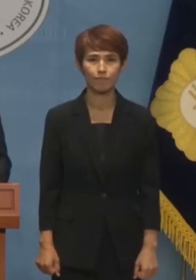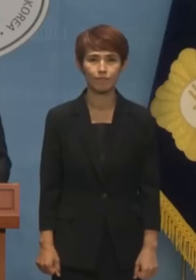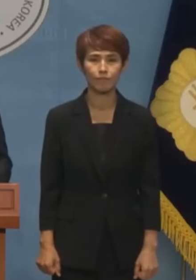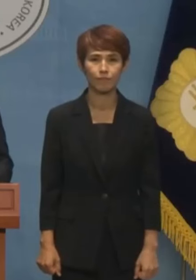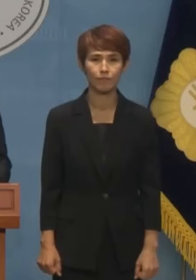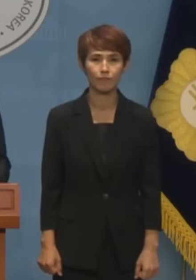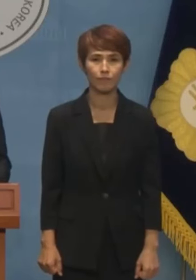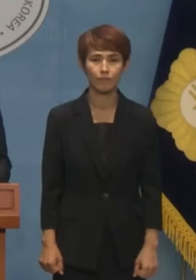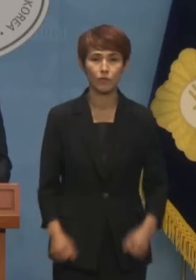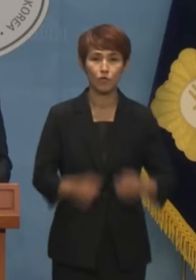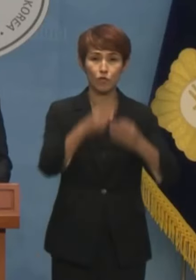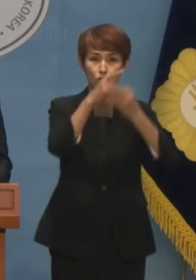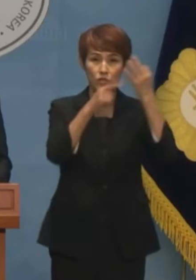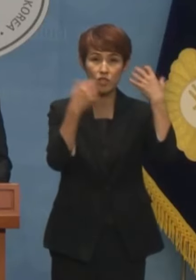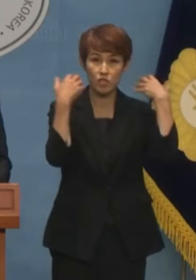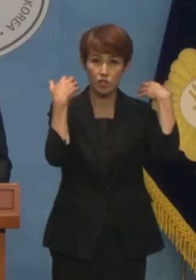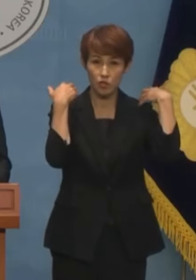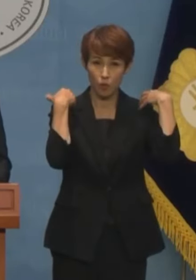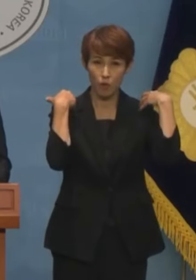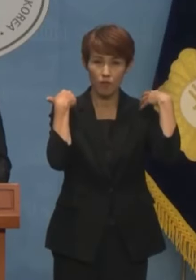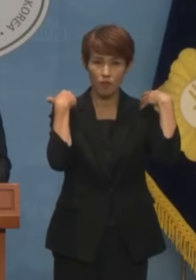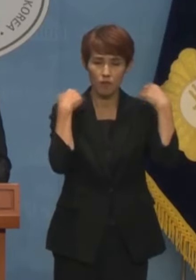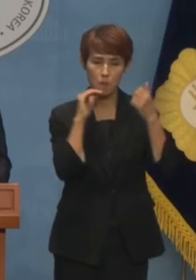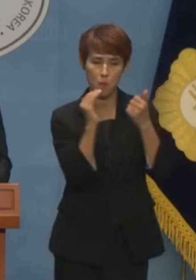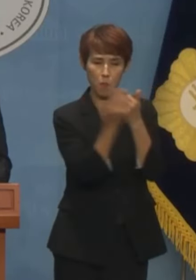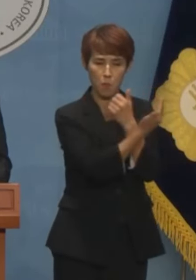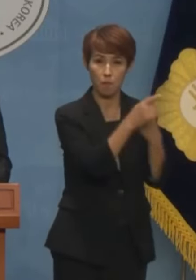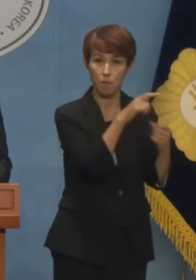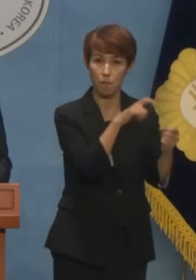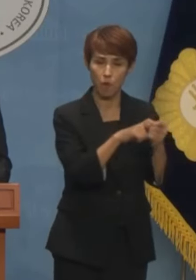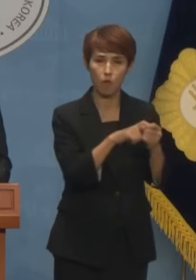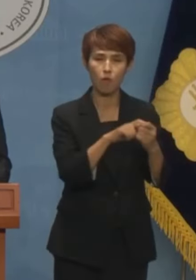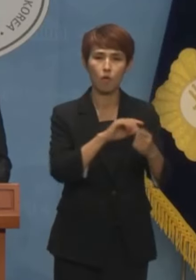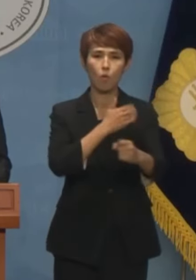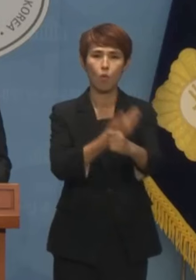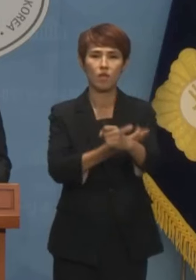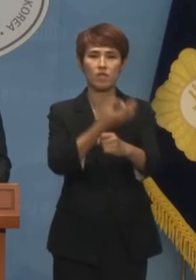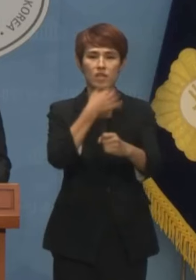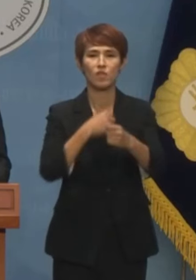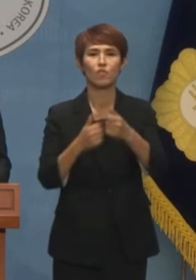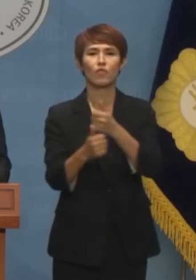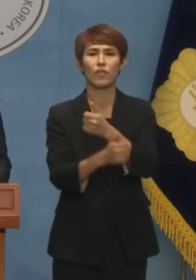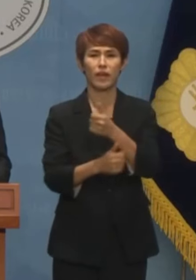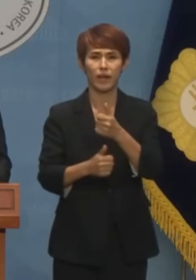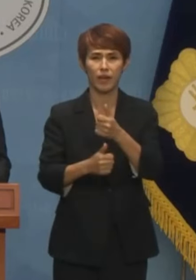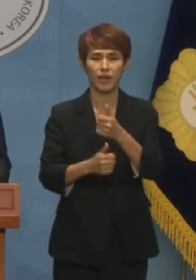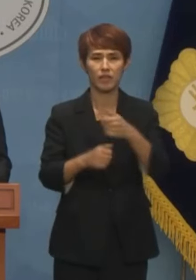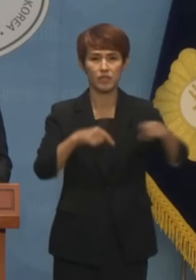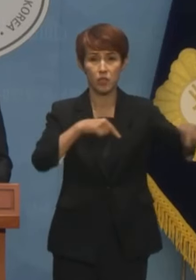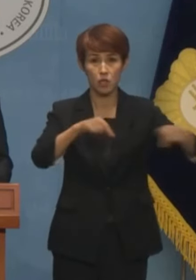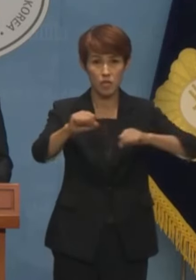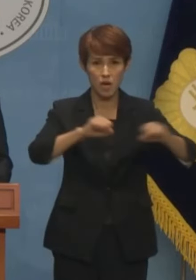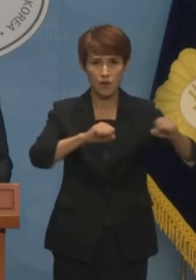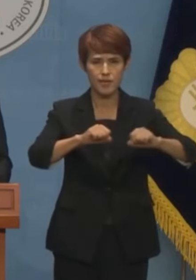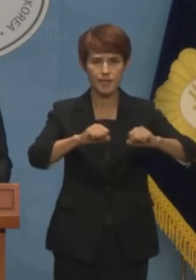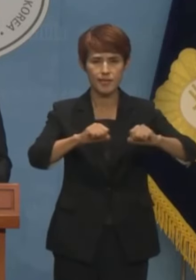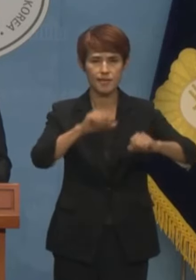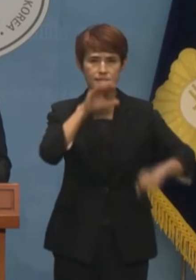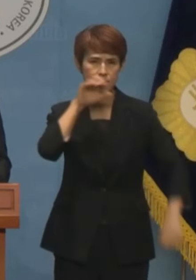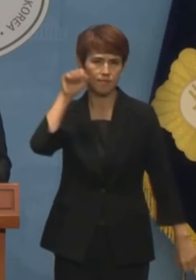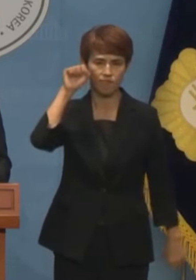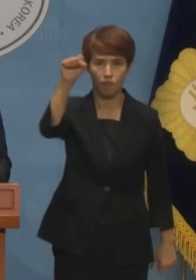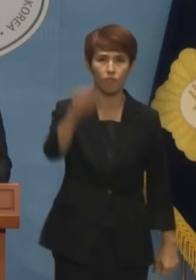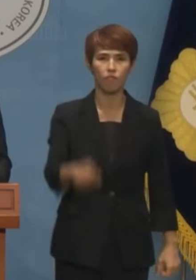윤석열 정권 보위를 위한 권위권익위의 정치 행위를 강력 규탄한다.